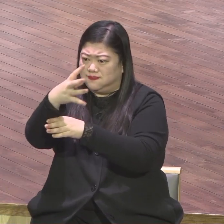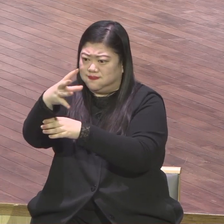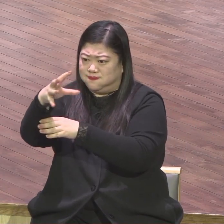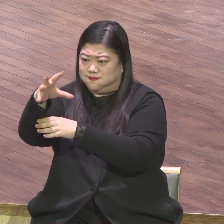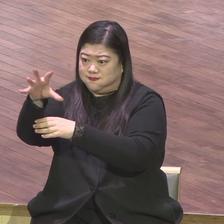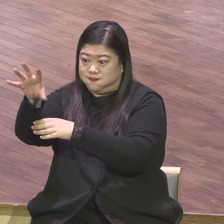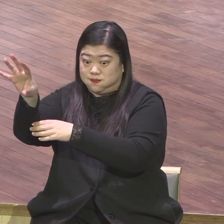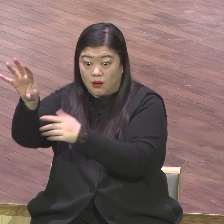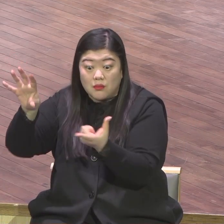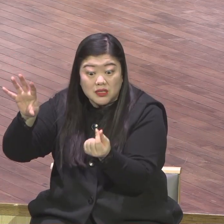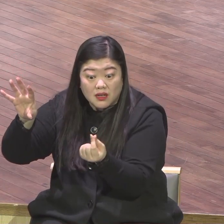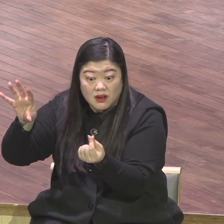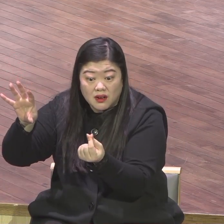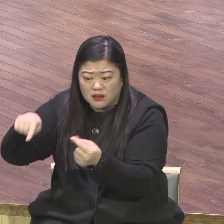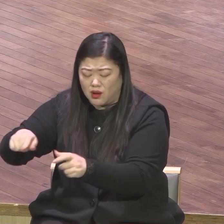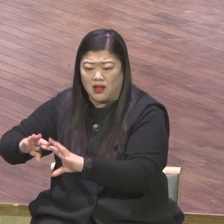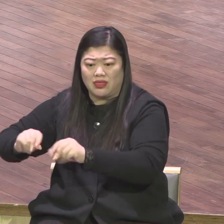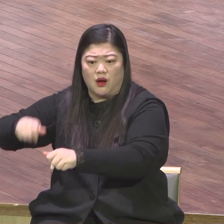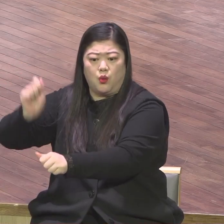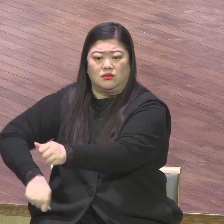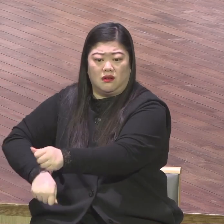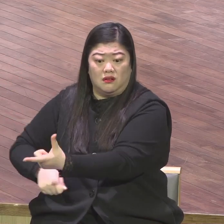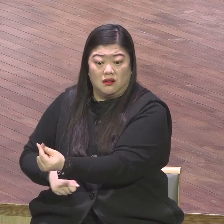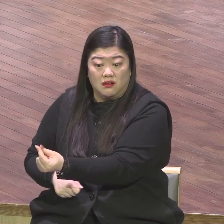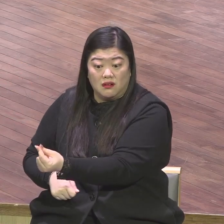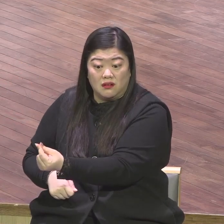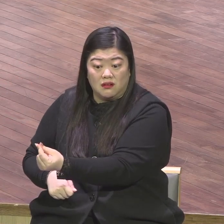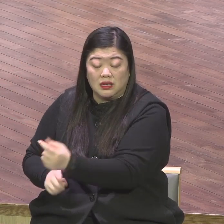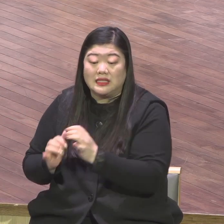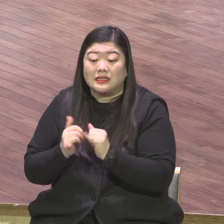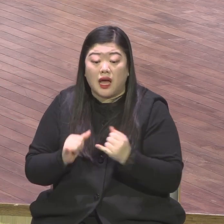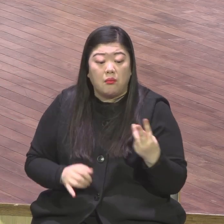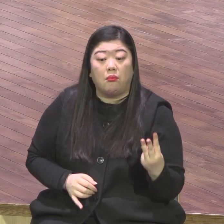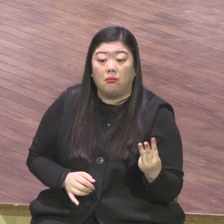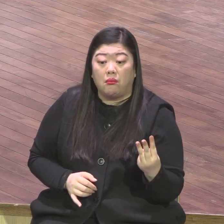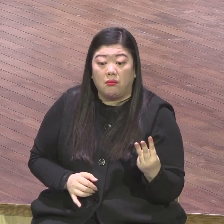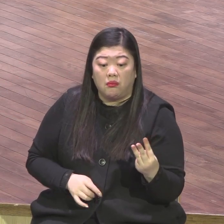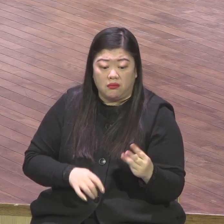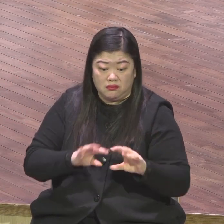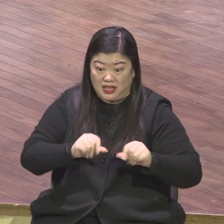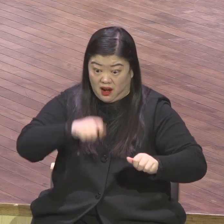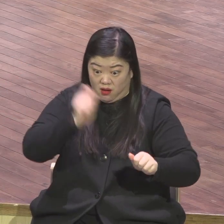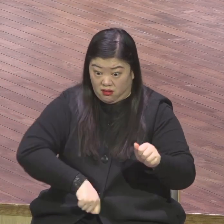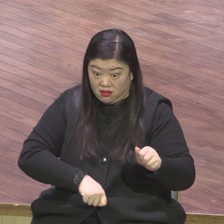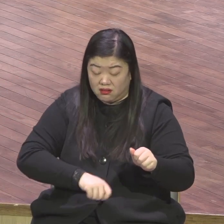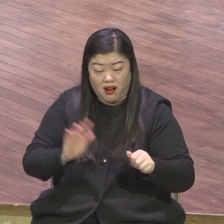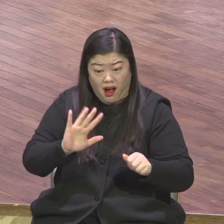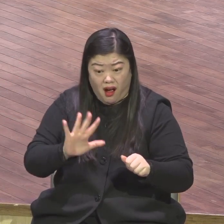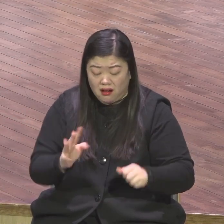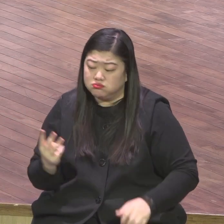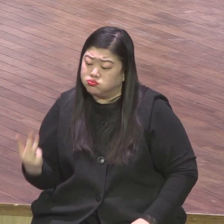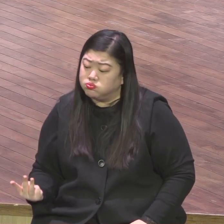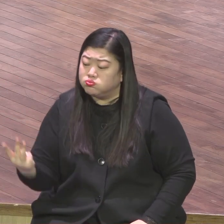확 비치지요 그리스도가 확 역사하지요 그 현장이 무슨 망대냐 생명 살리는 파수망대